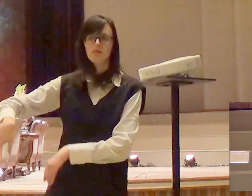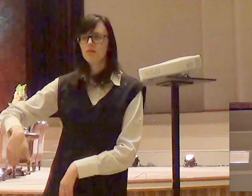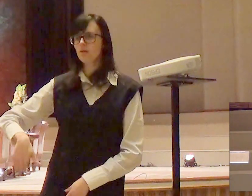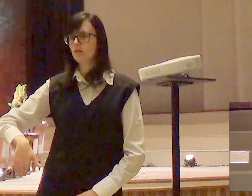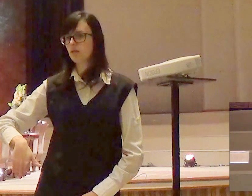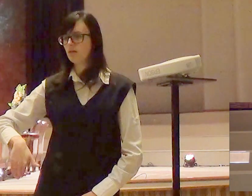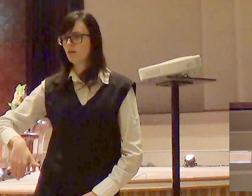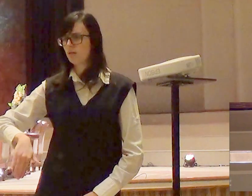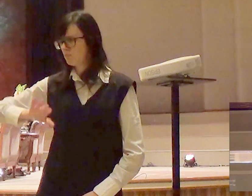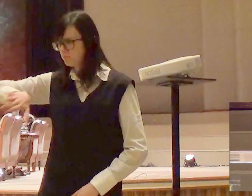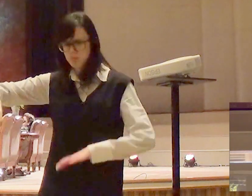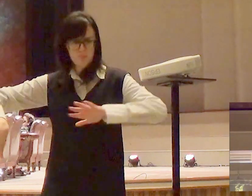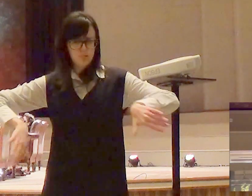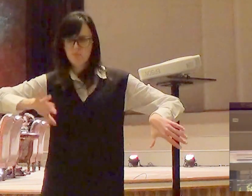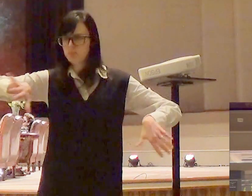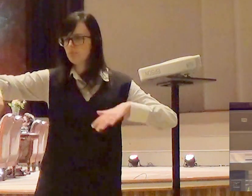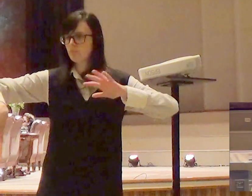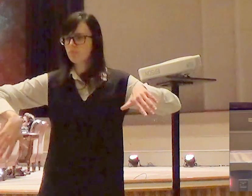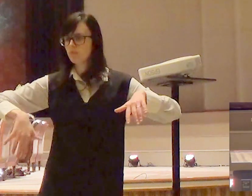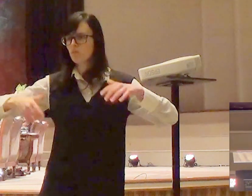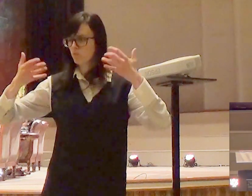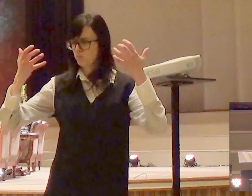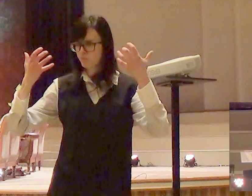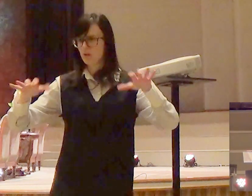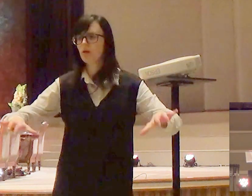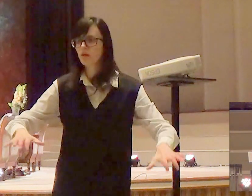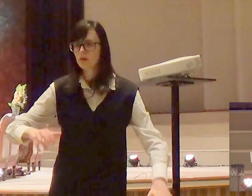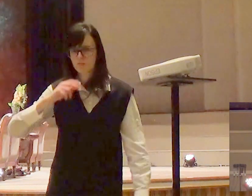A Bíblia chama isso de insubmissão.